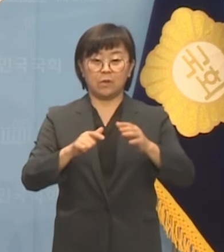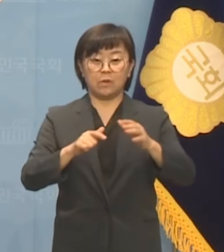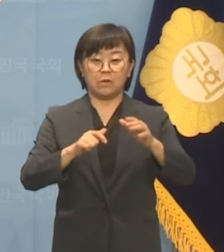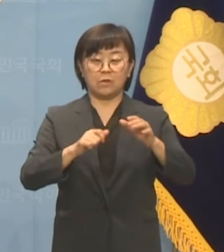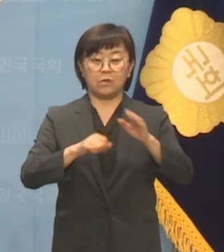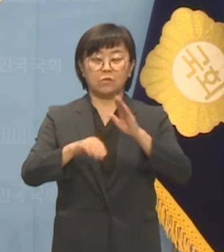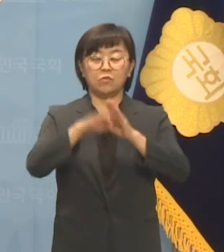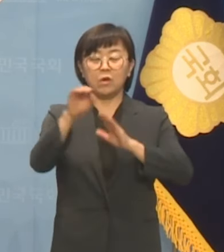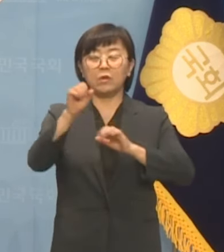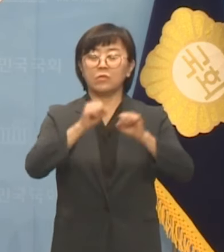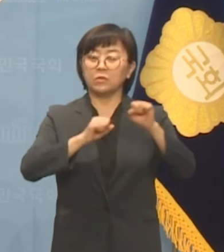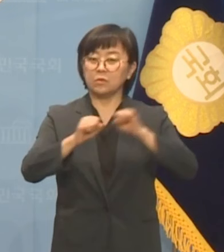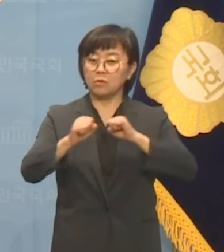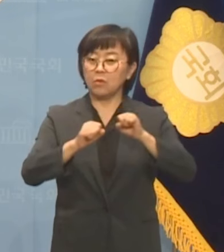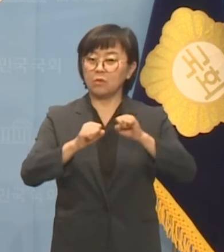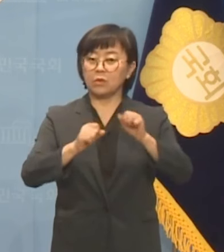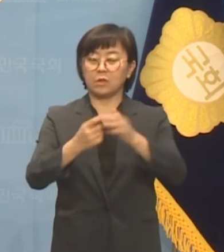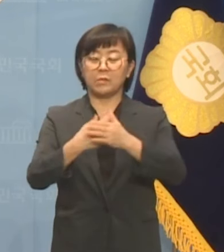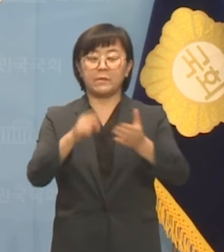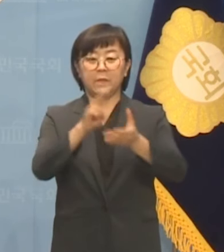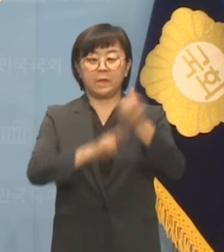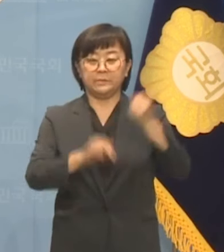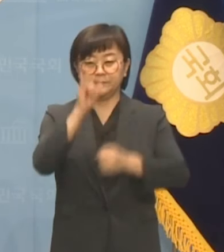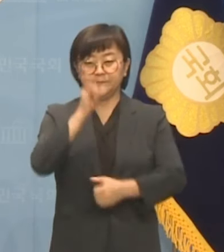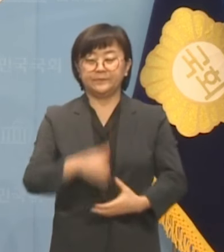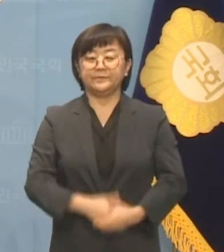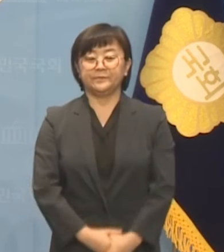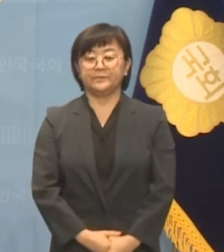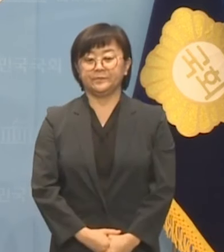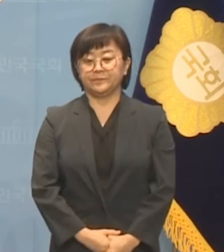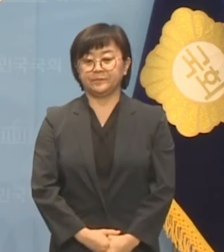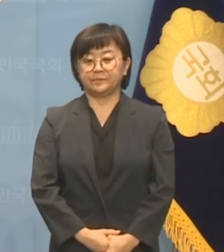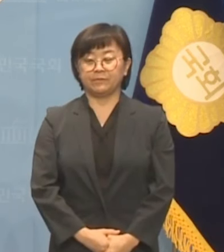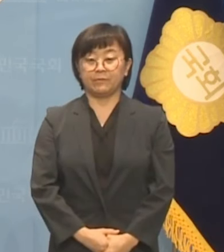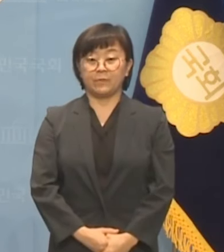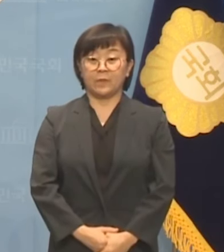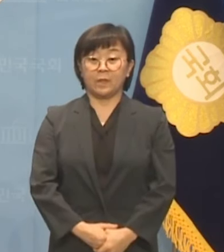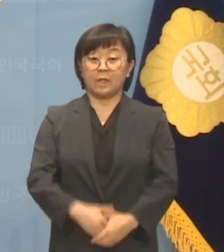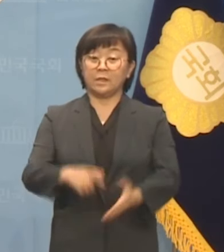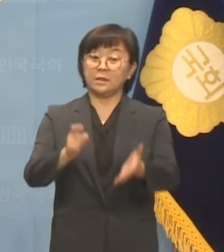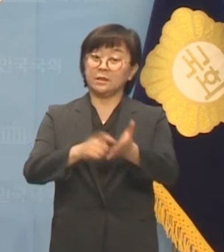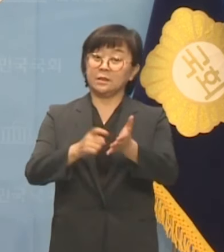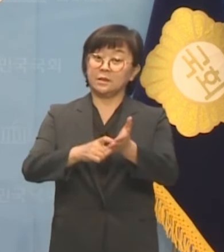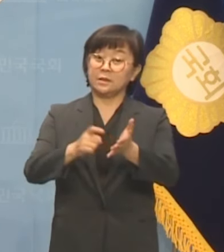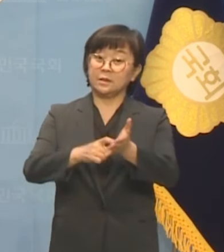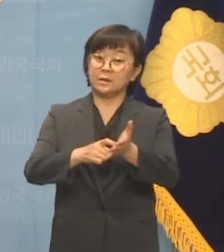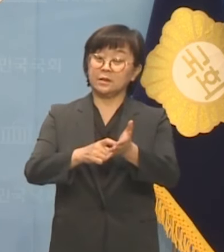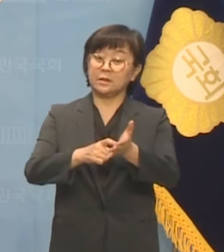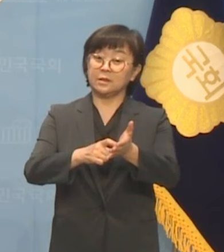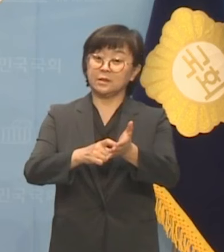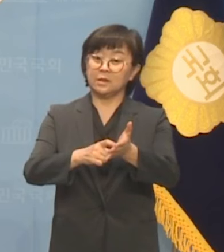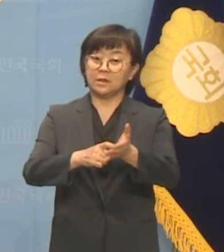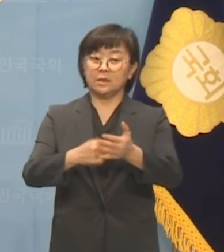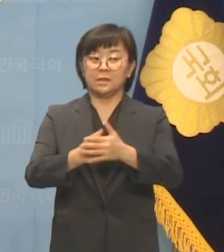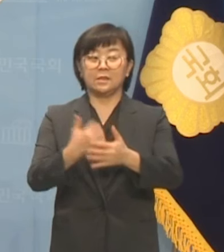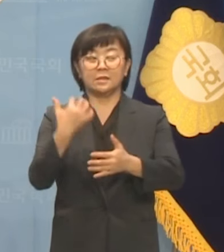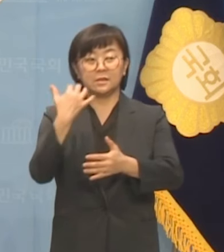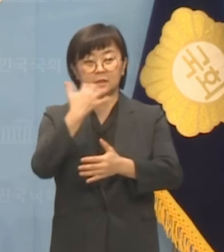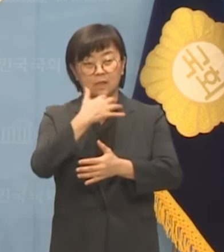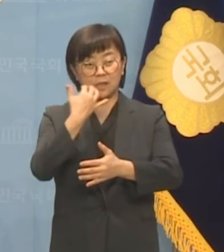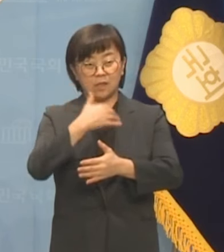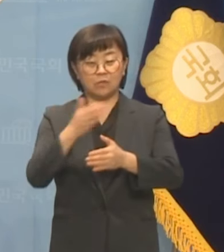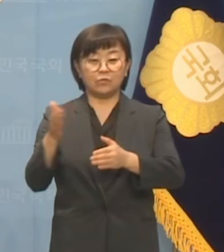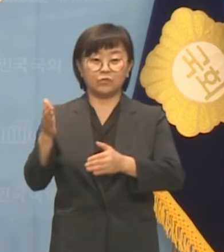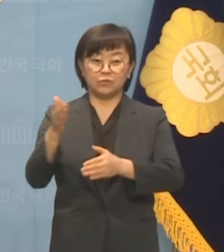운동했던 분들이라 매도했습니다. 사정이 급하니 절진한 색깔론으로부터